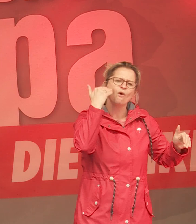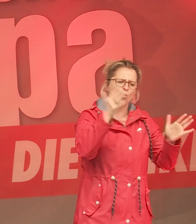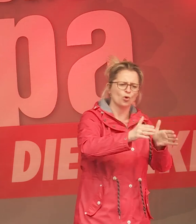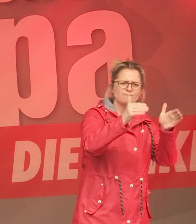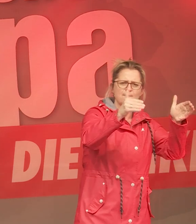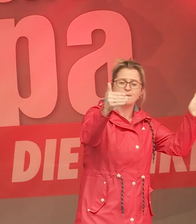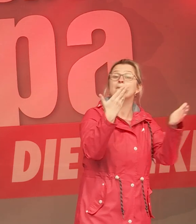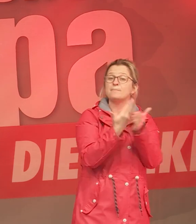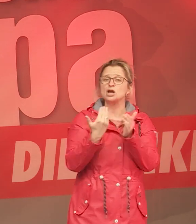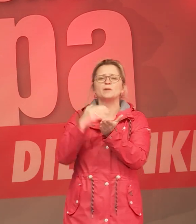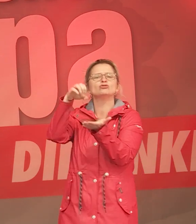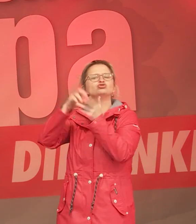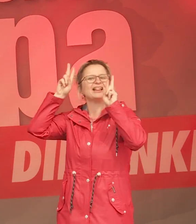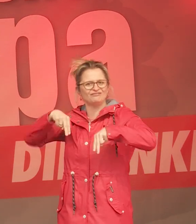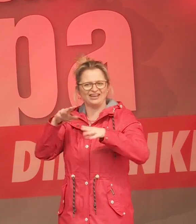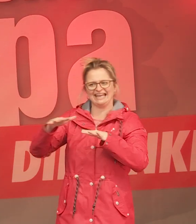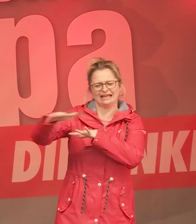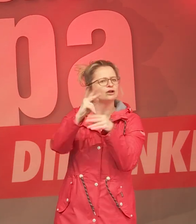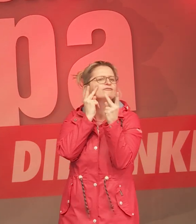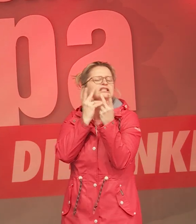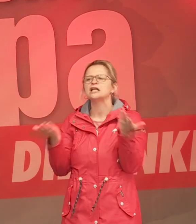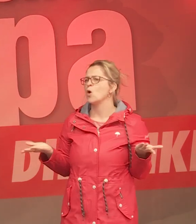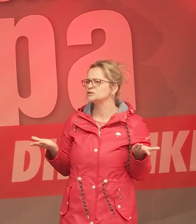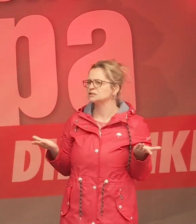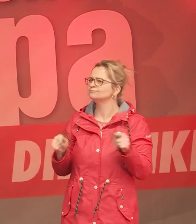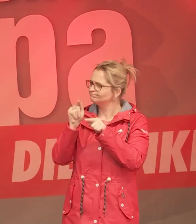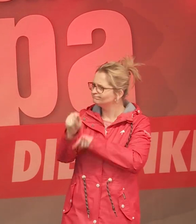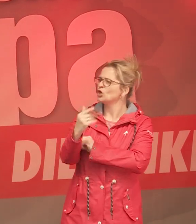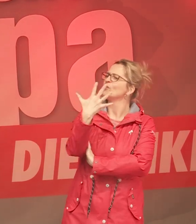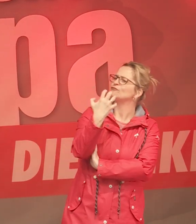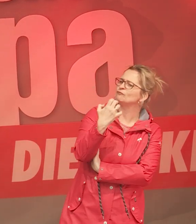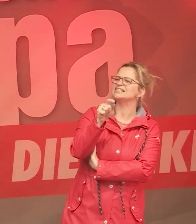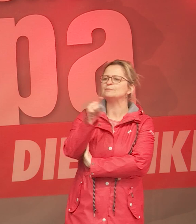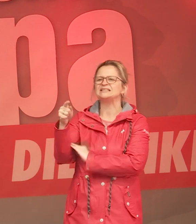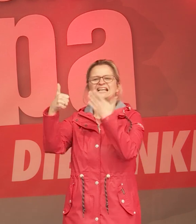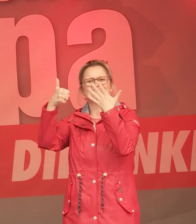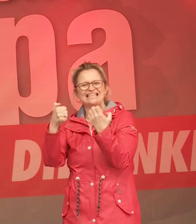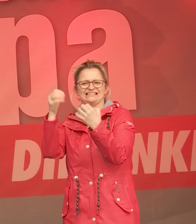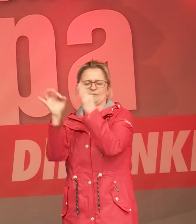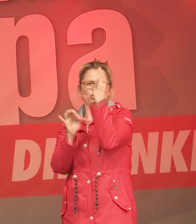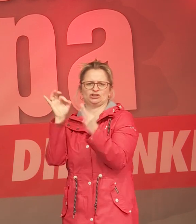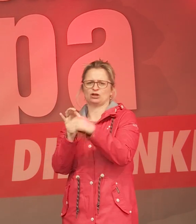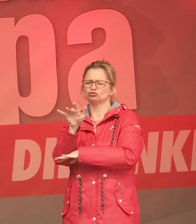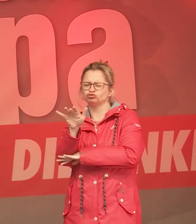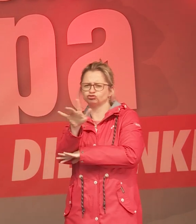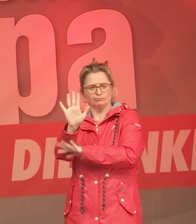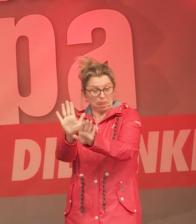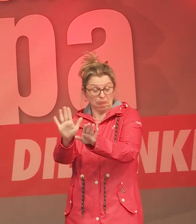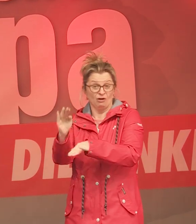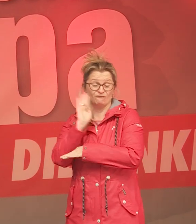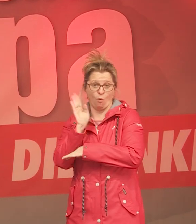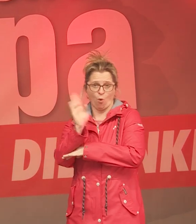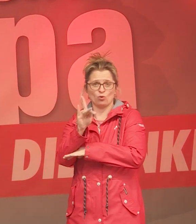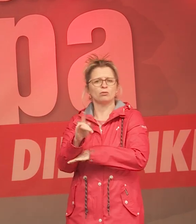Beispiel der Stadt Wien. Wien hat 50 bis 60 Prozent der Wohnungen in